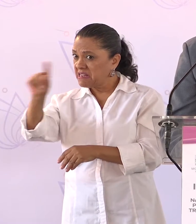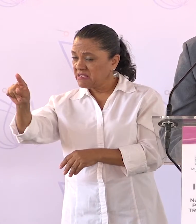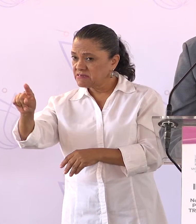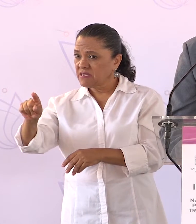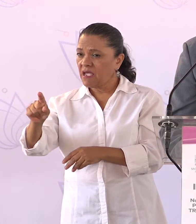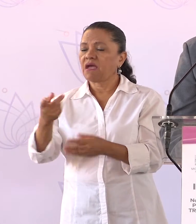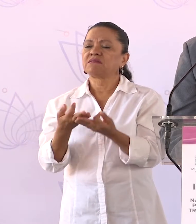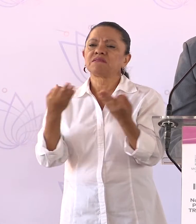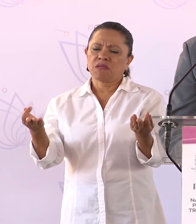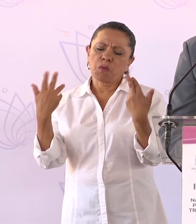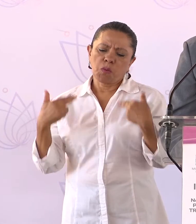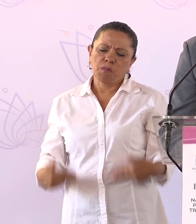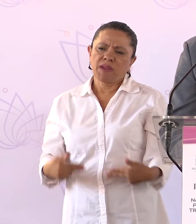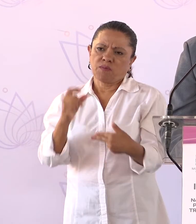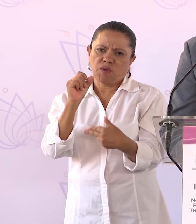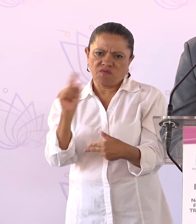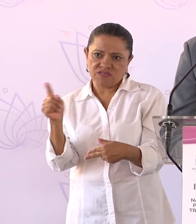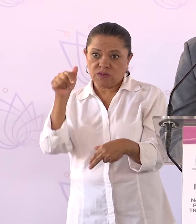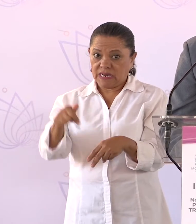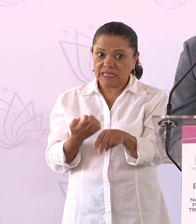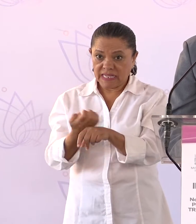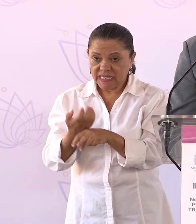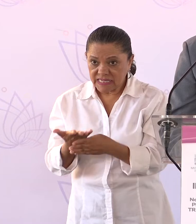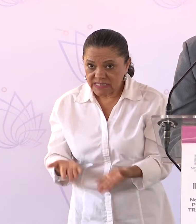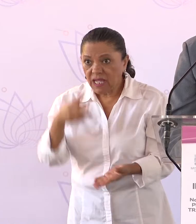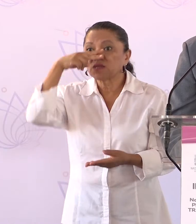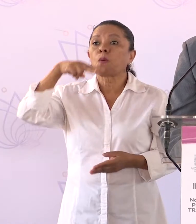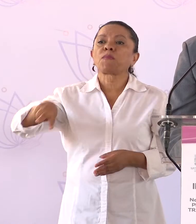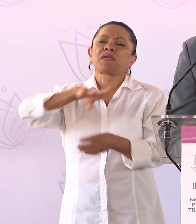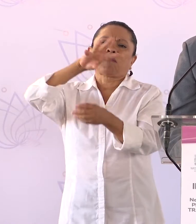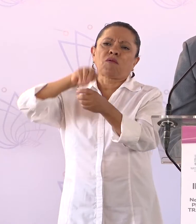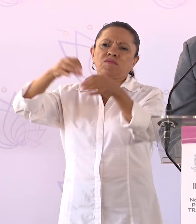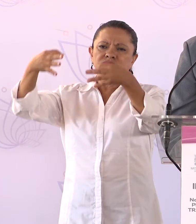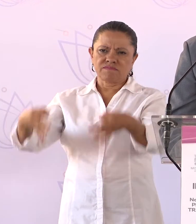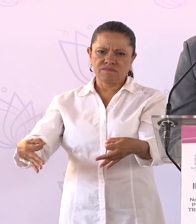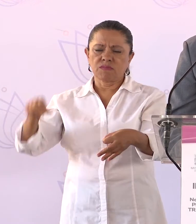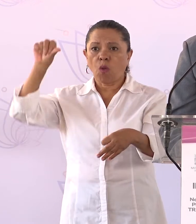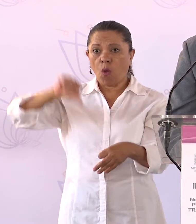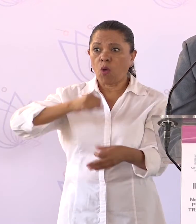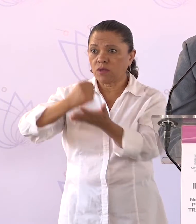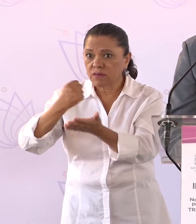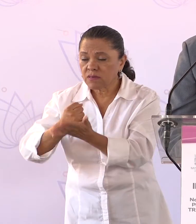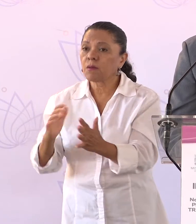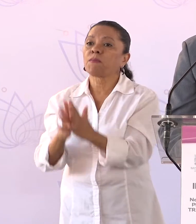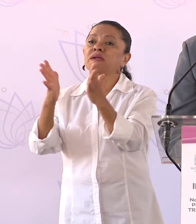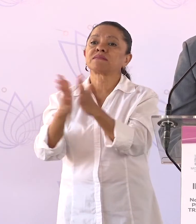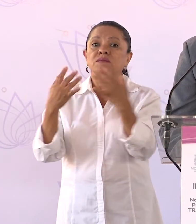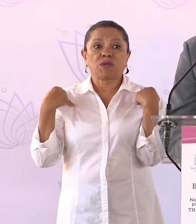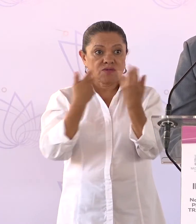terreno humano y profesional. Nuestro Estado y México entero hoy reclama la participación de sus jóvenes